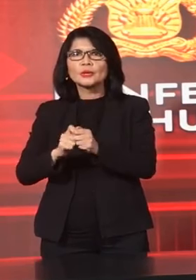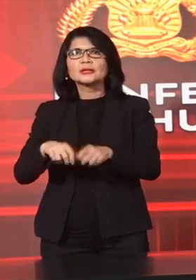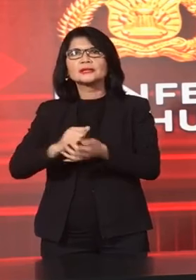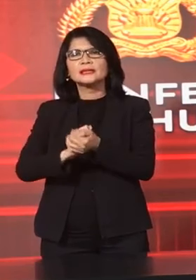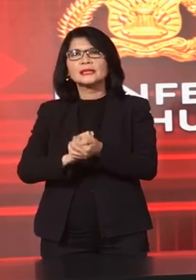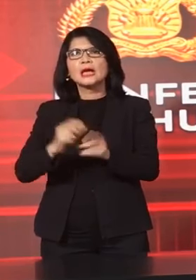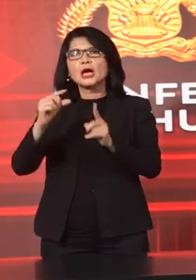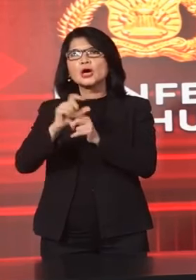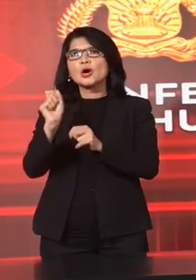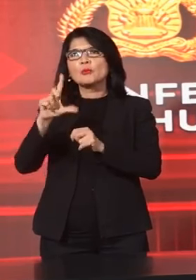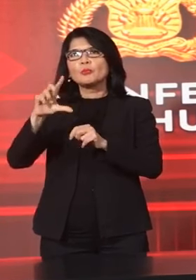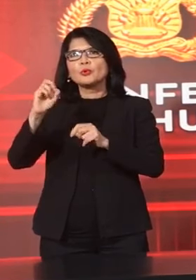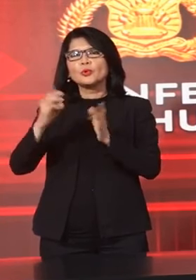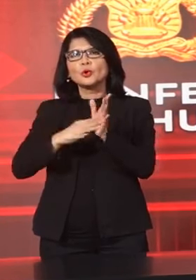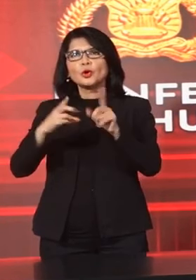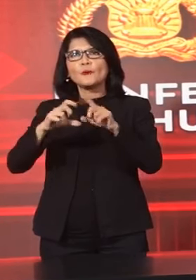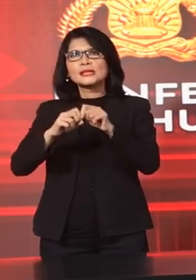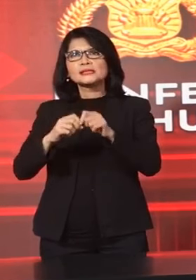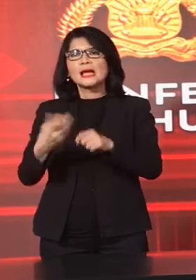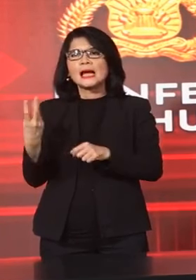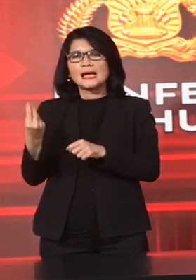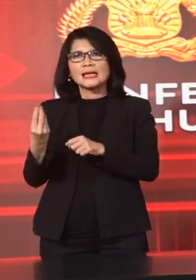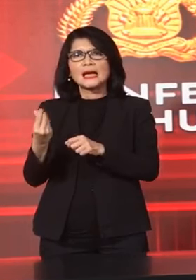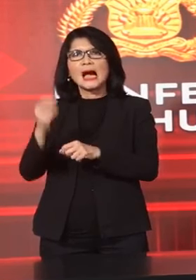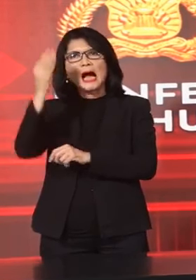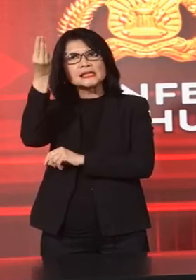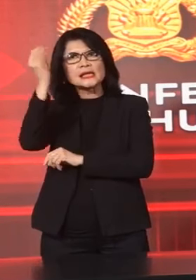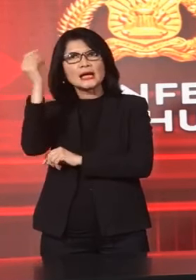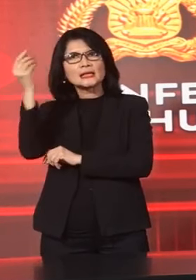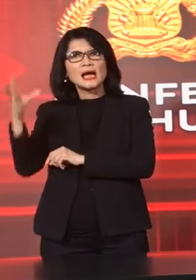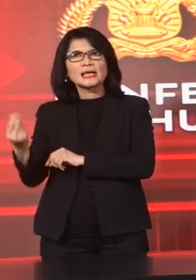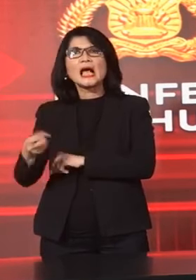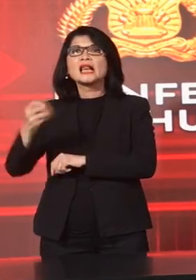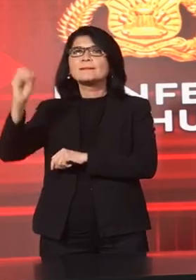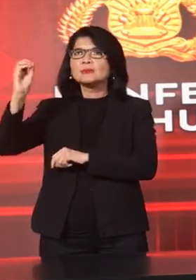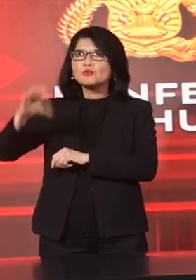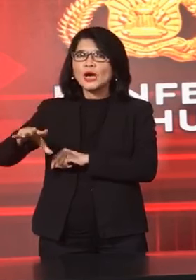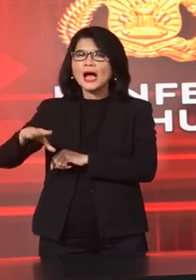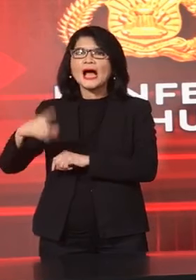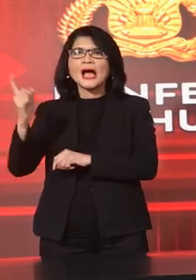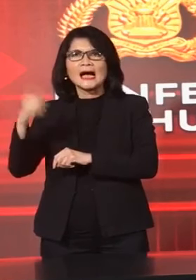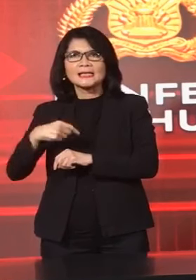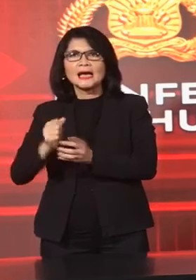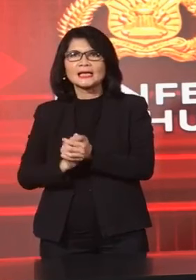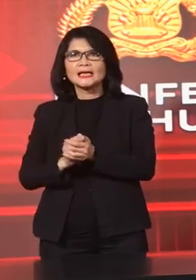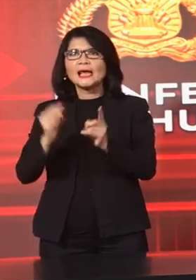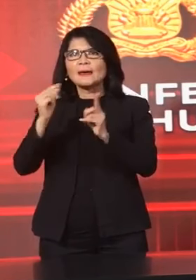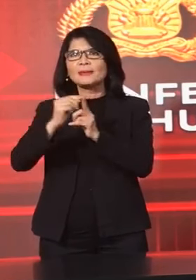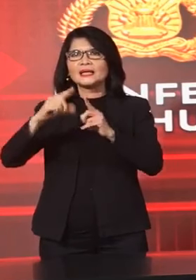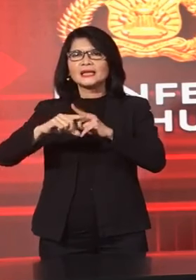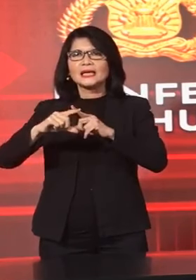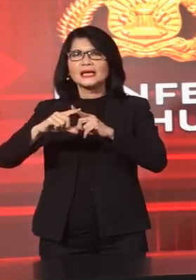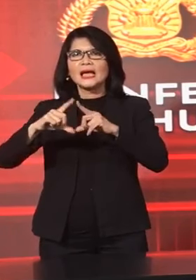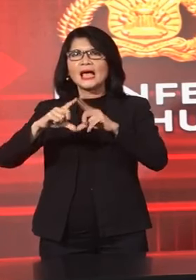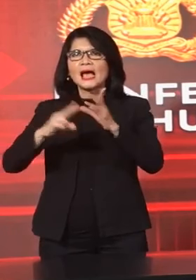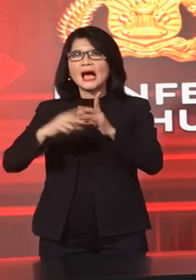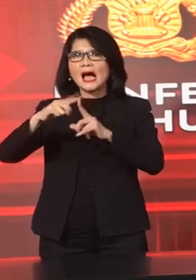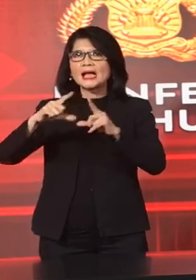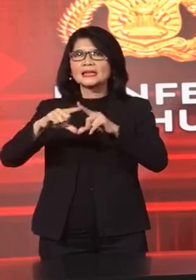Jakarta Dengan Harga Lebih Murah Dari Acuan PT Aneka Tambang